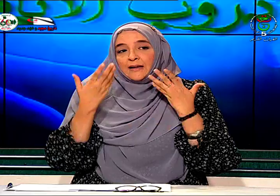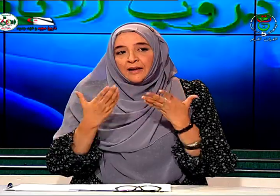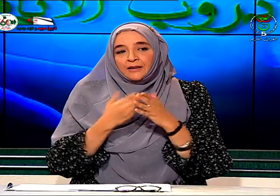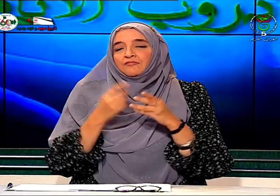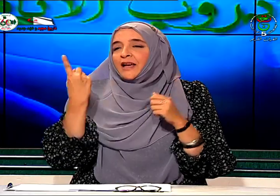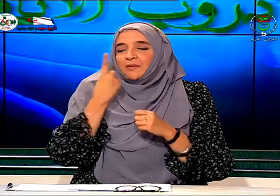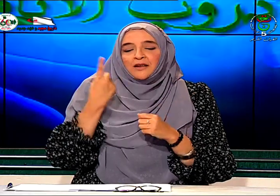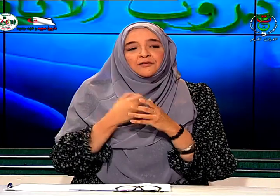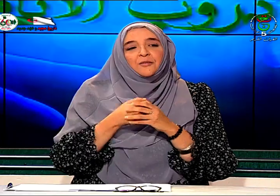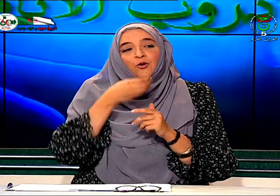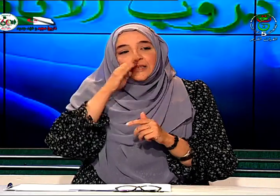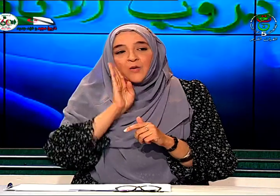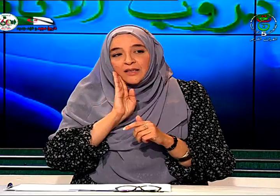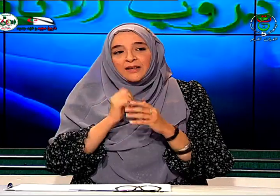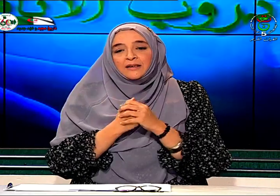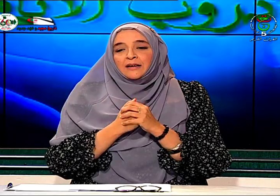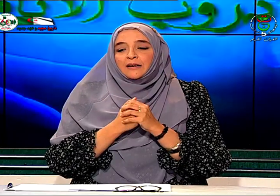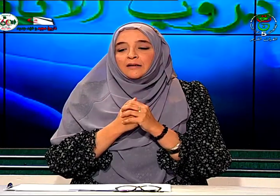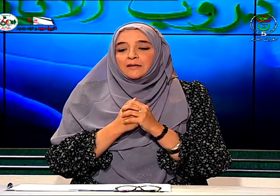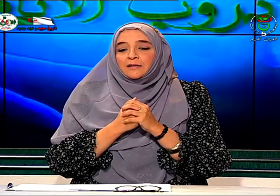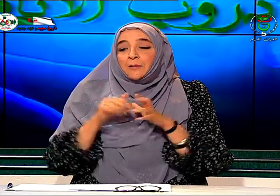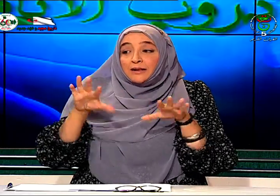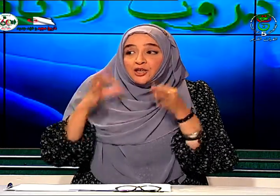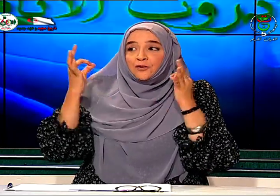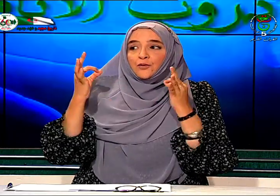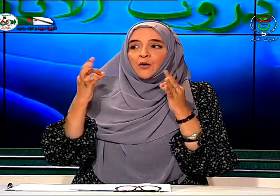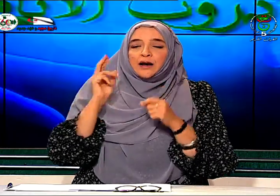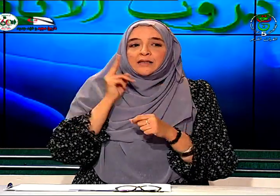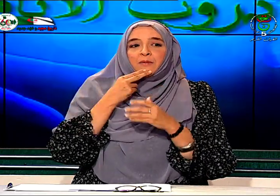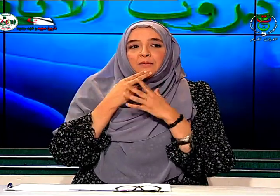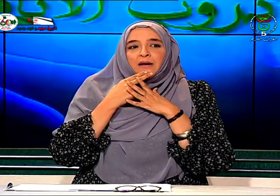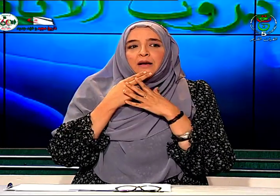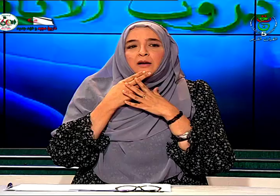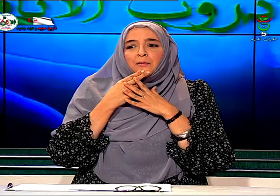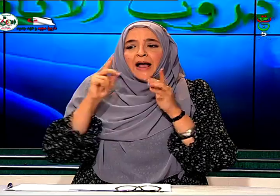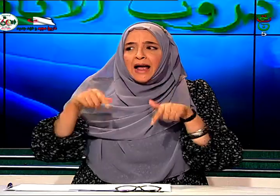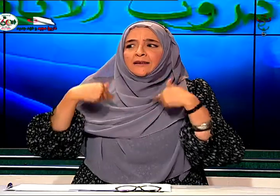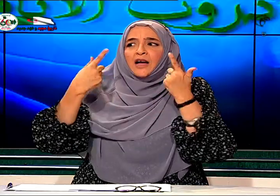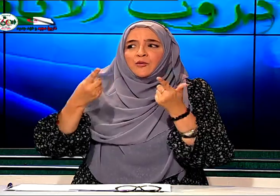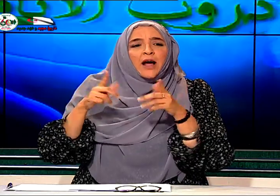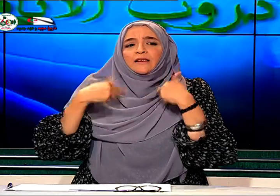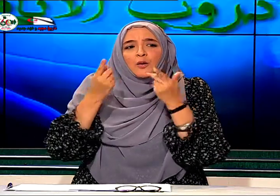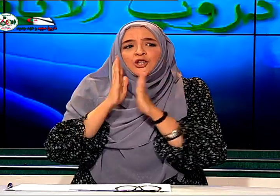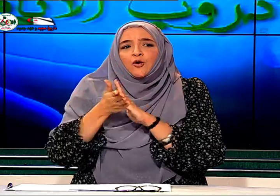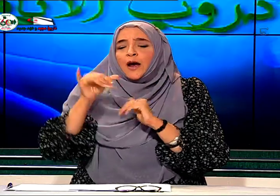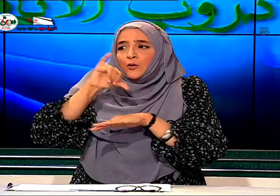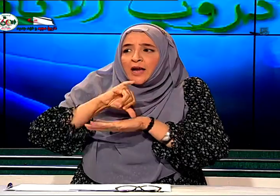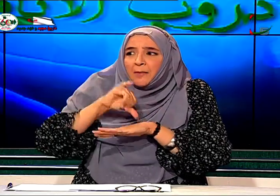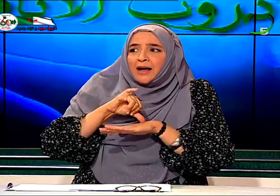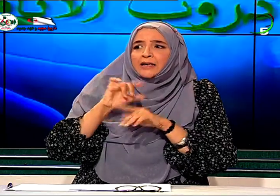الآن دائما فيما يخص الوالدين لما اكتشفوا الصمم أين ذهبوا أين توجهوا هل هناك مراكز